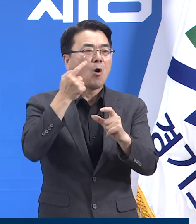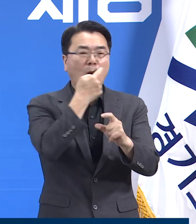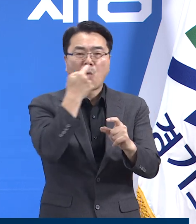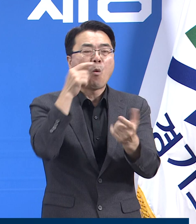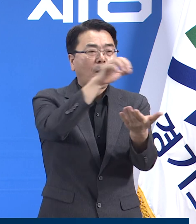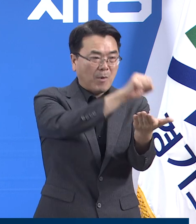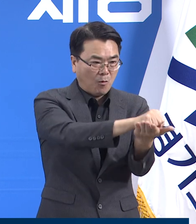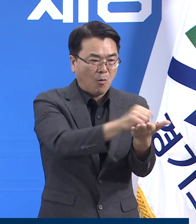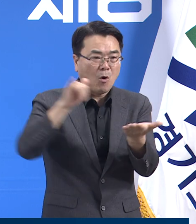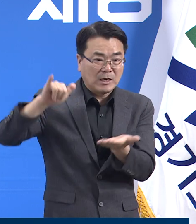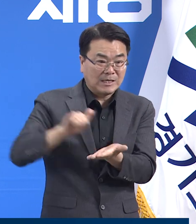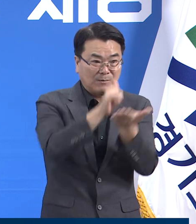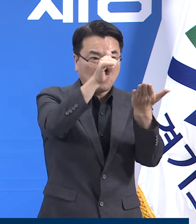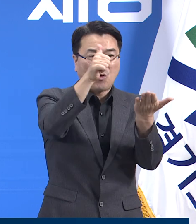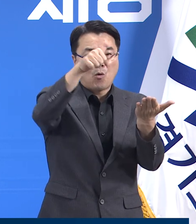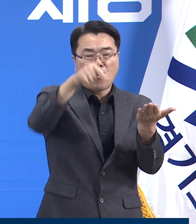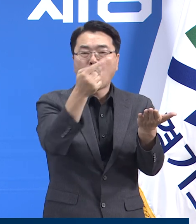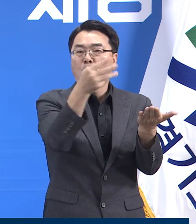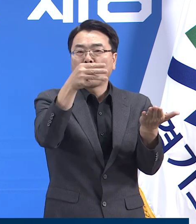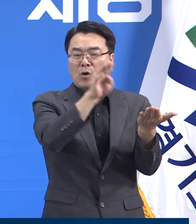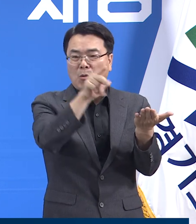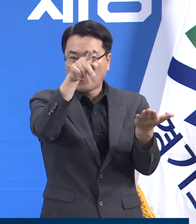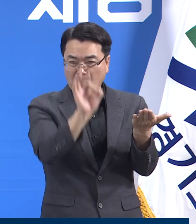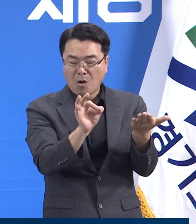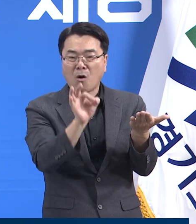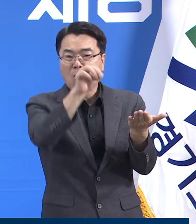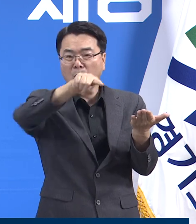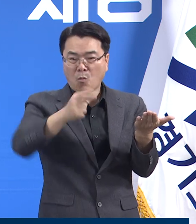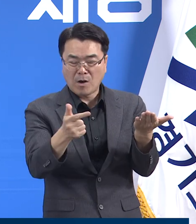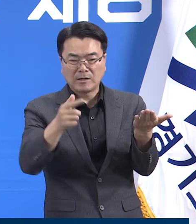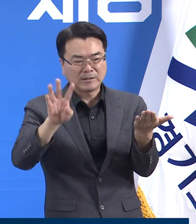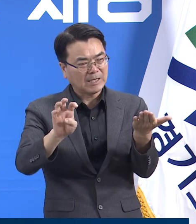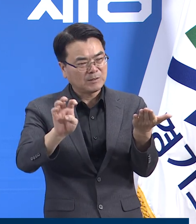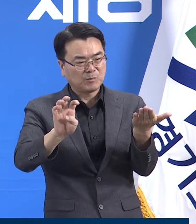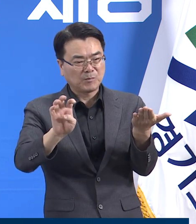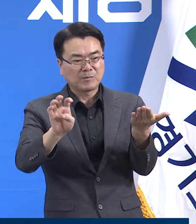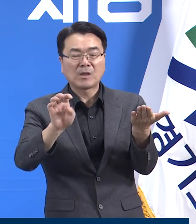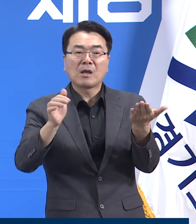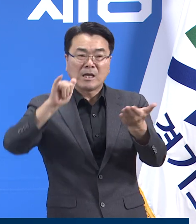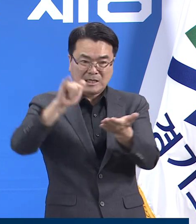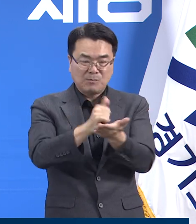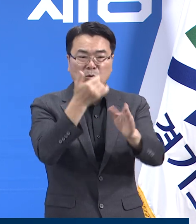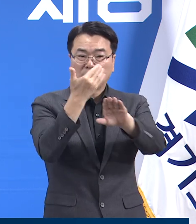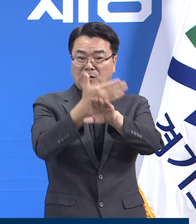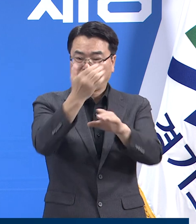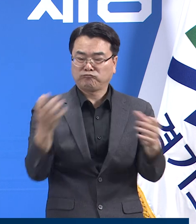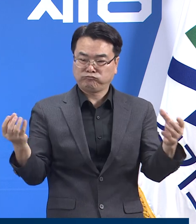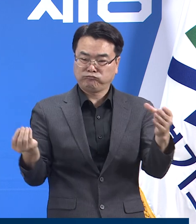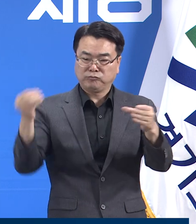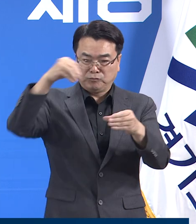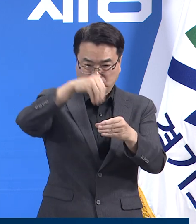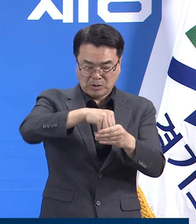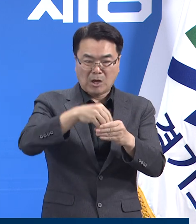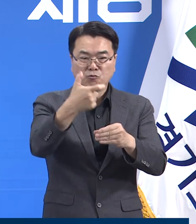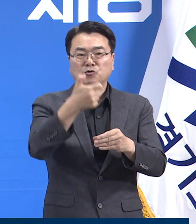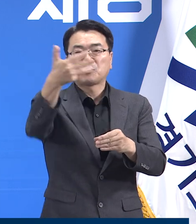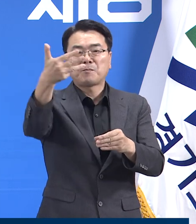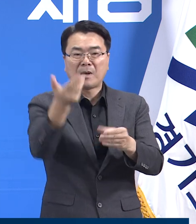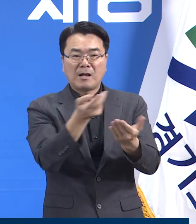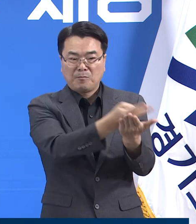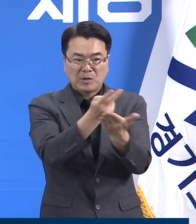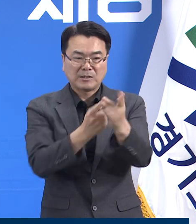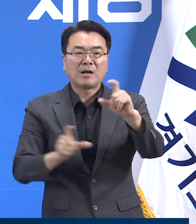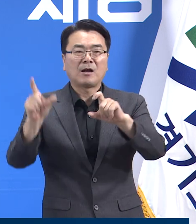김포 뉴고리병원 44병상, 김포우리병원 24병상 총 68병상도 추가 확보할